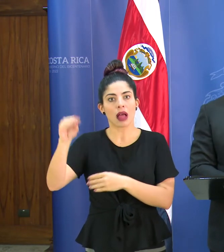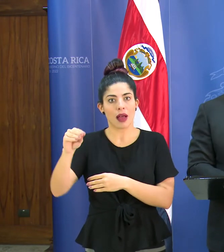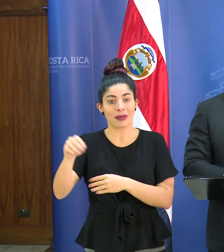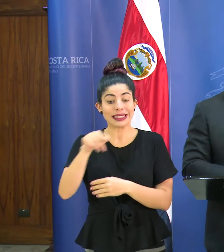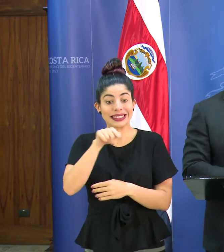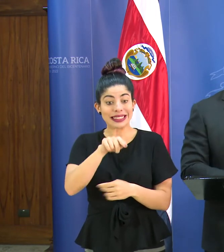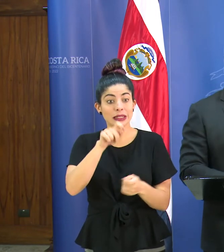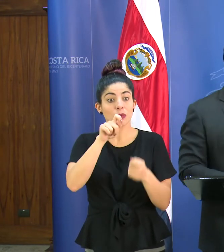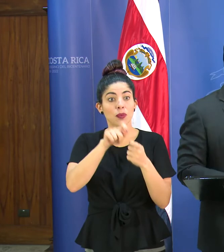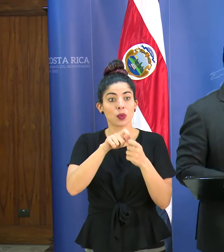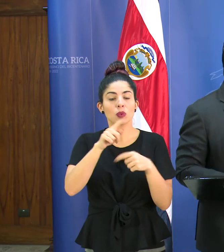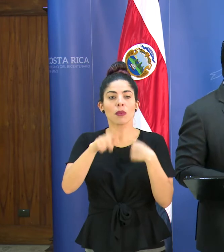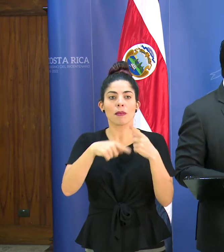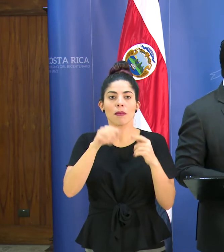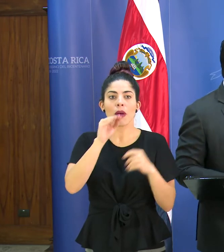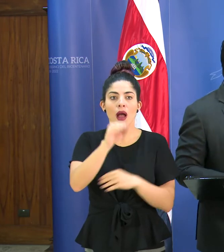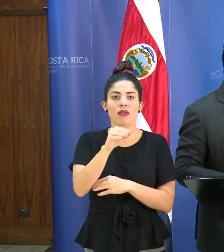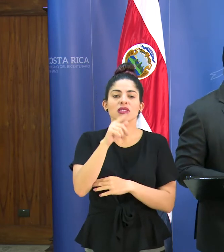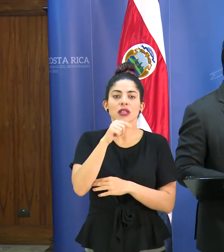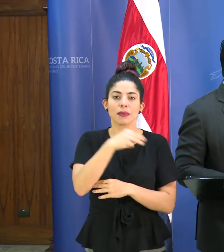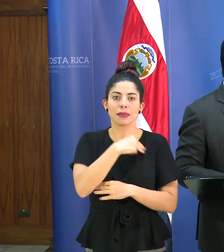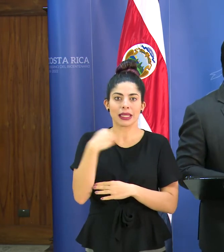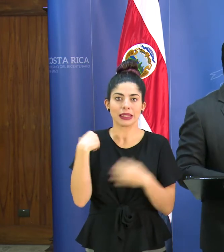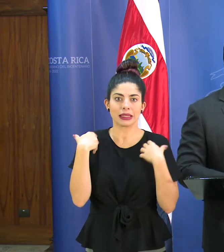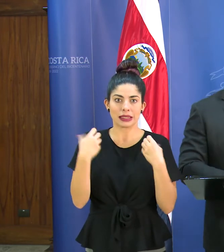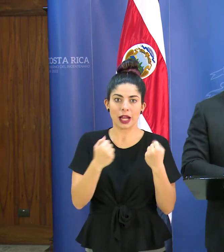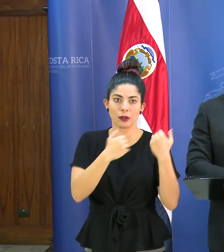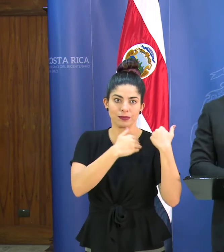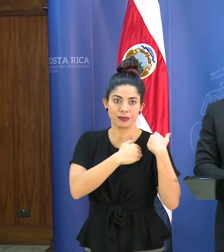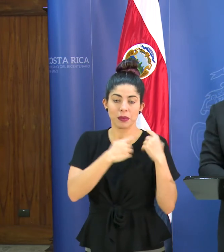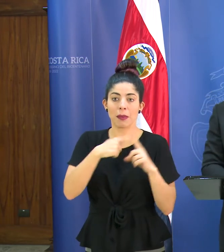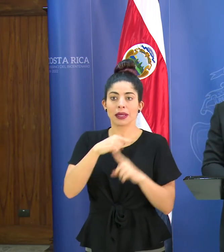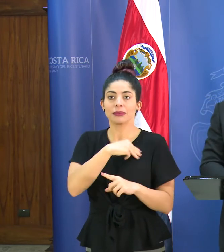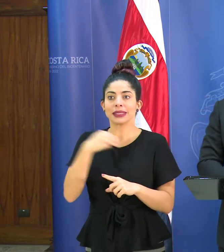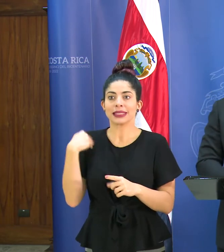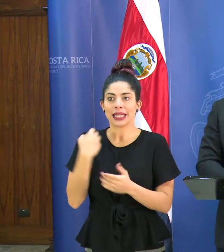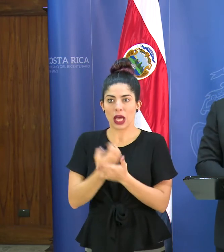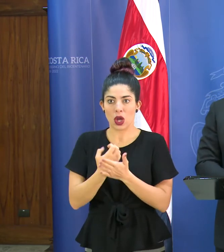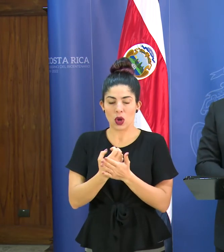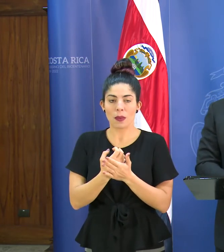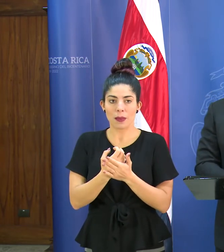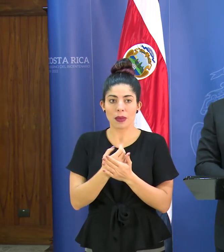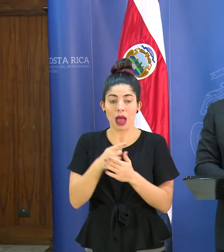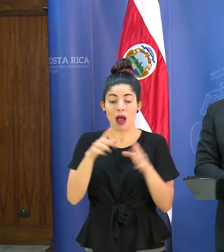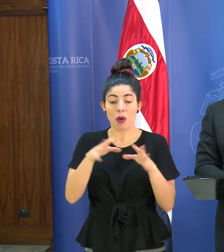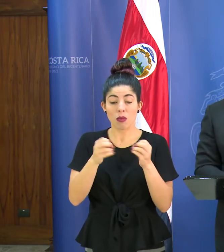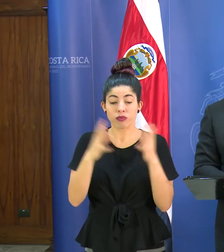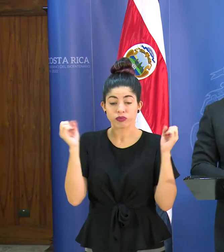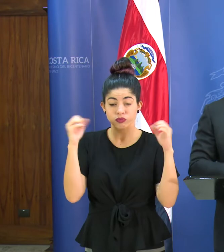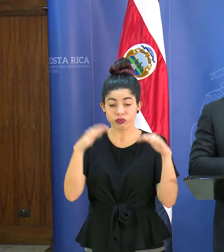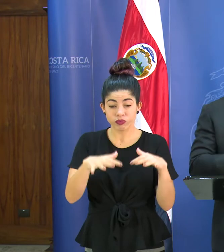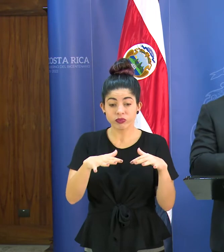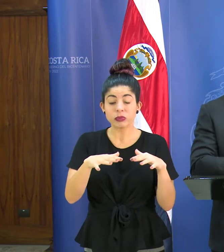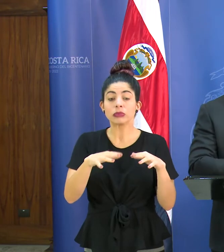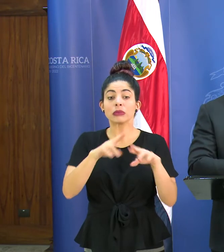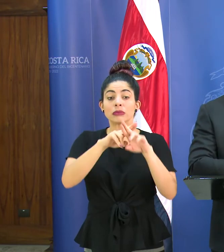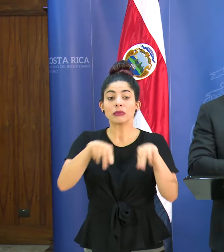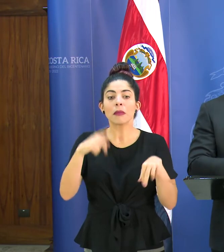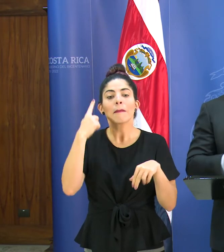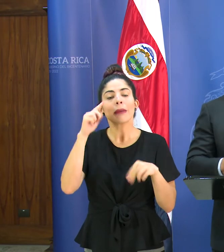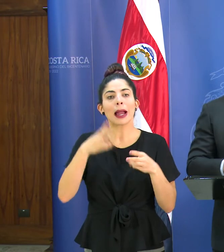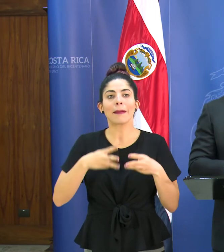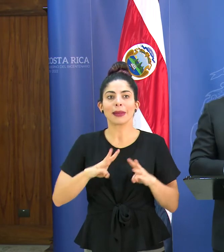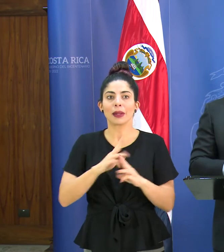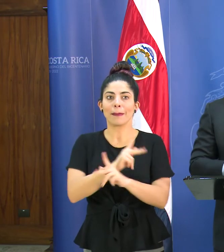detalle lo harán tanto el ministro de salud como la ministra de economía. Esto también como medidas preventivas.